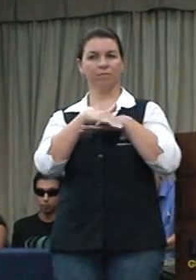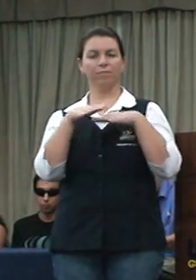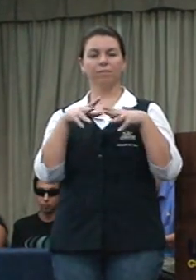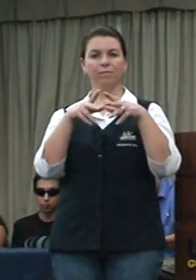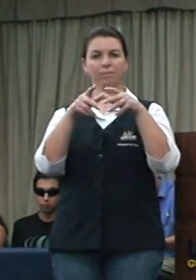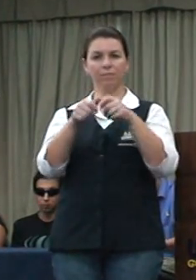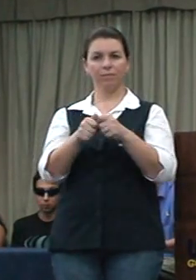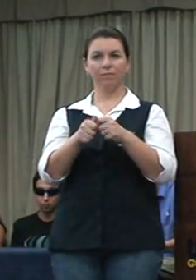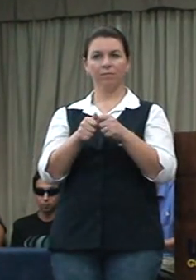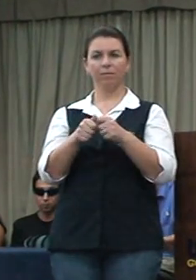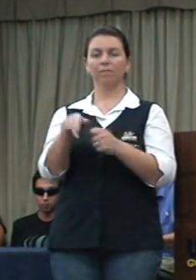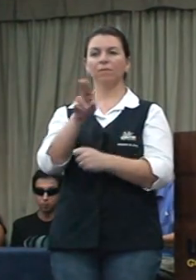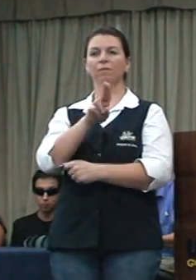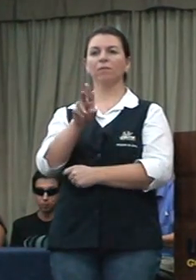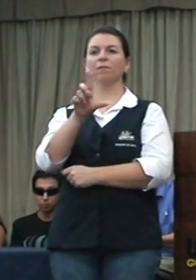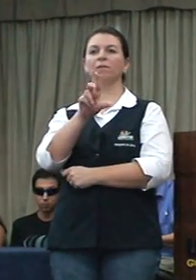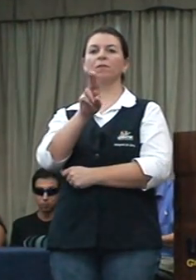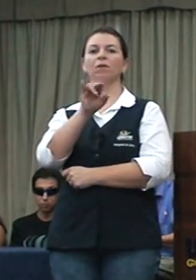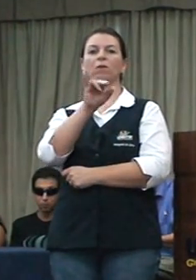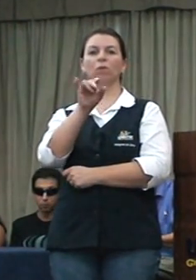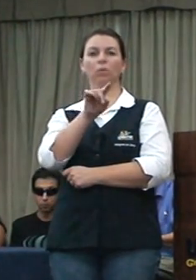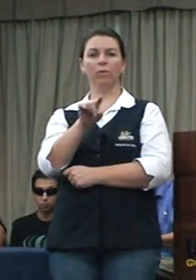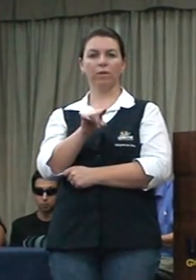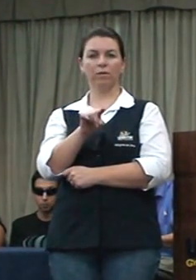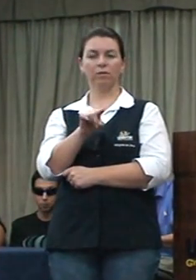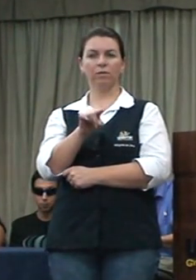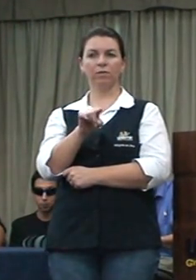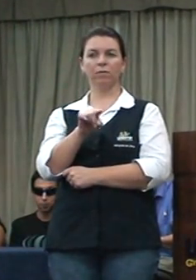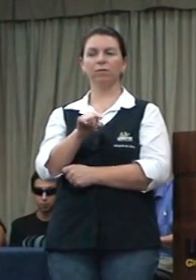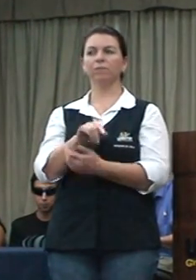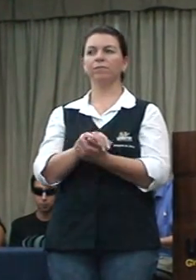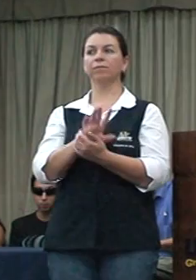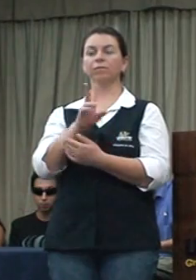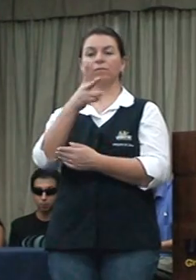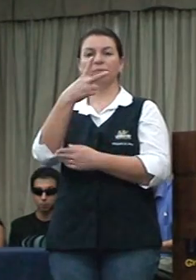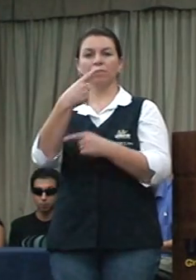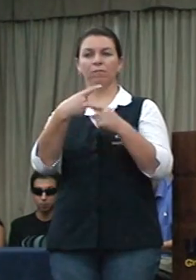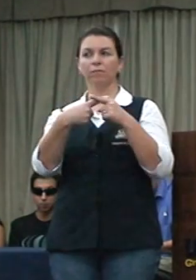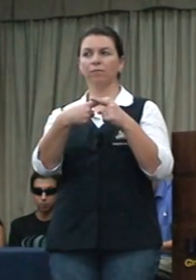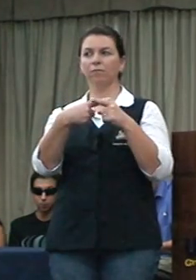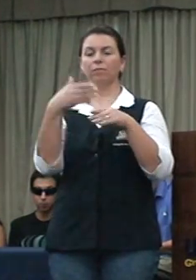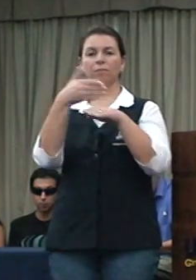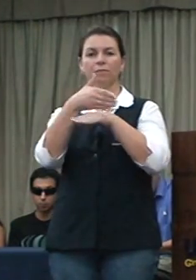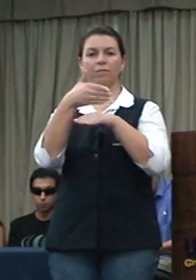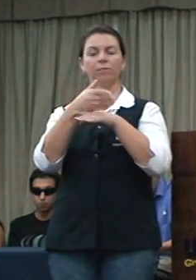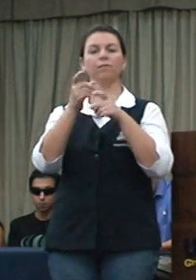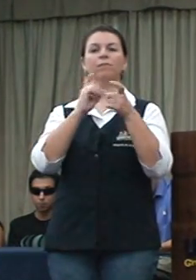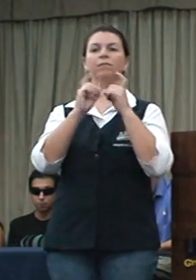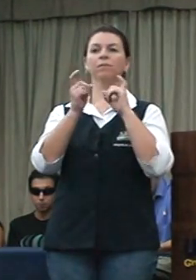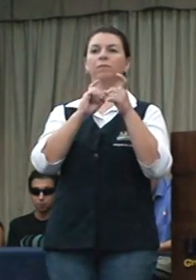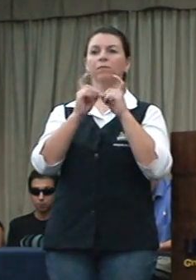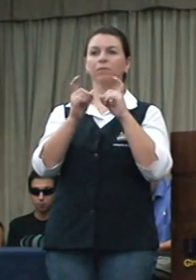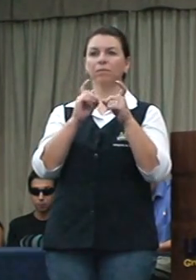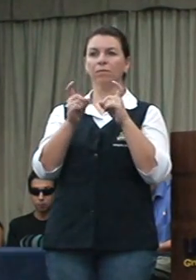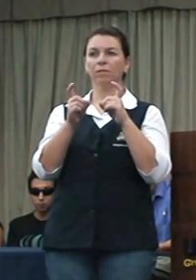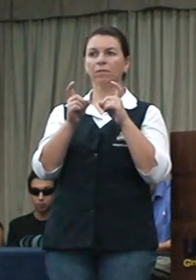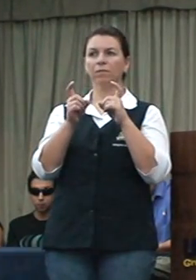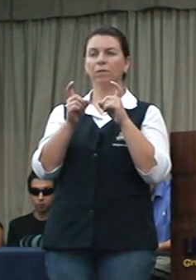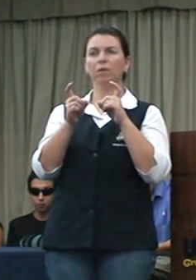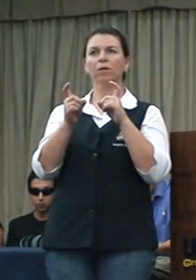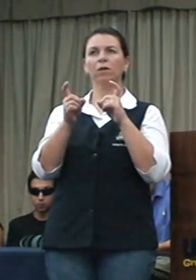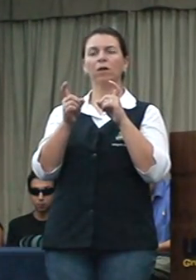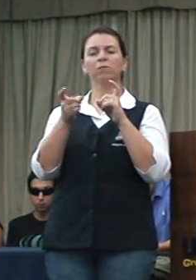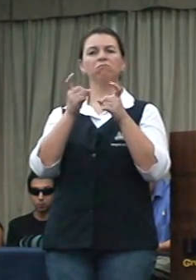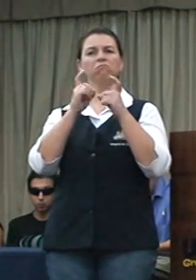Bom dia a todos, meu nome é Luiz César Prodócio, essa é a segunda vez que eu participo da reunião. Na reunião de